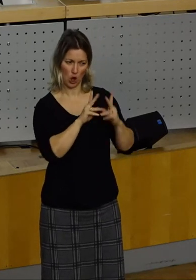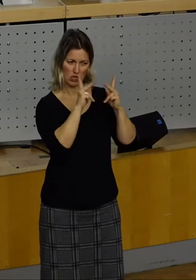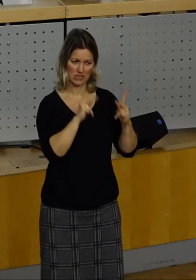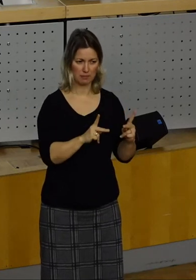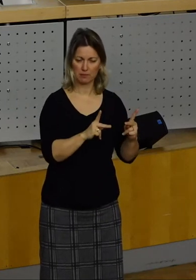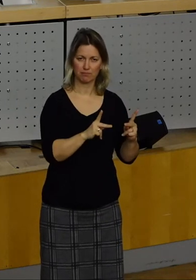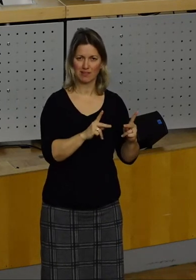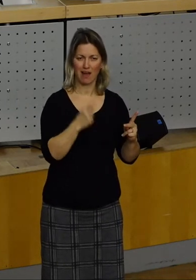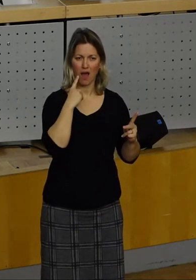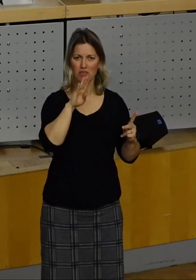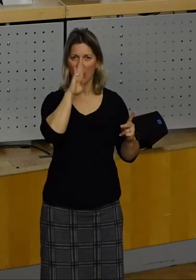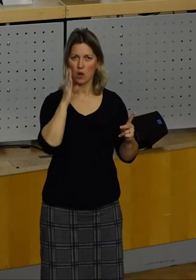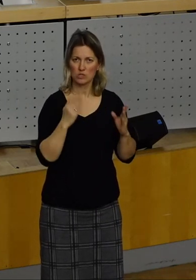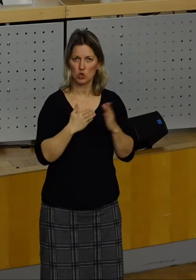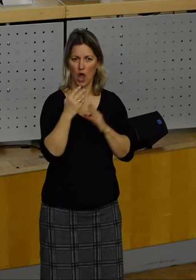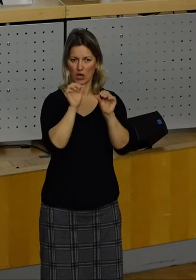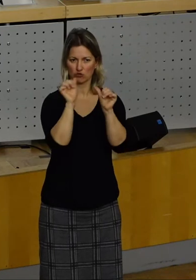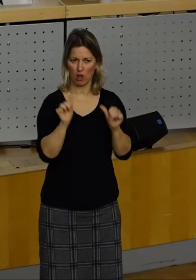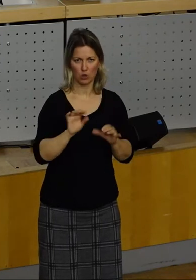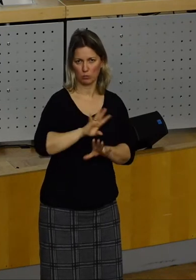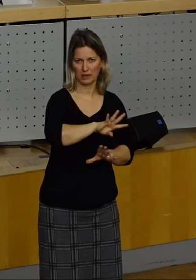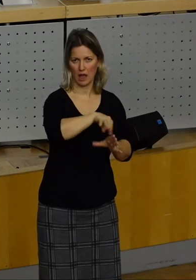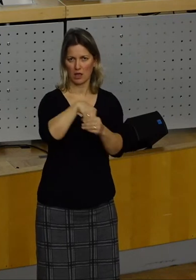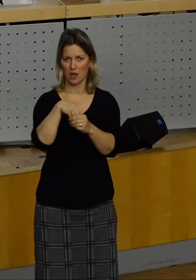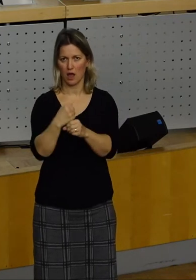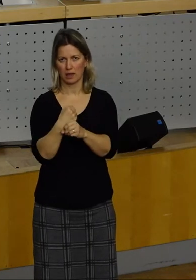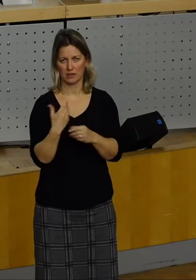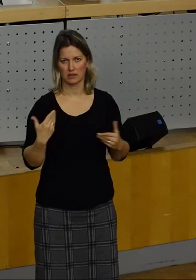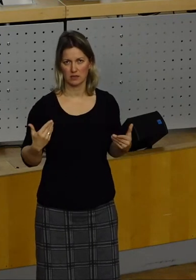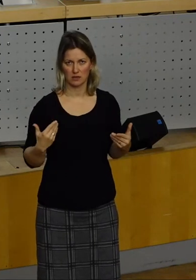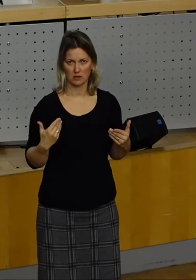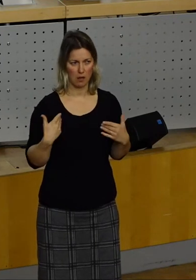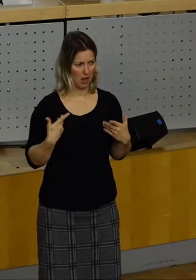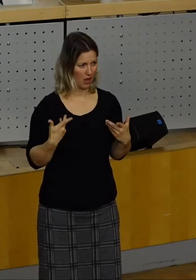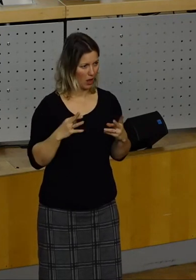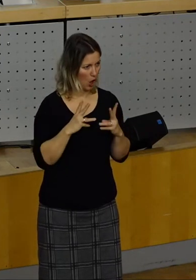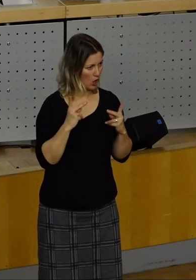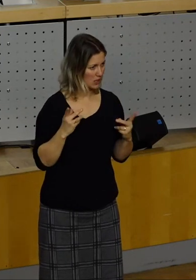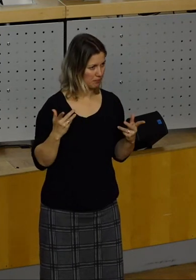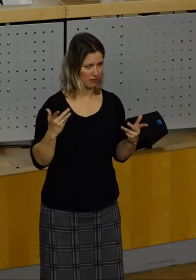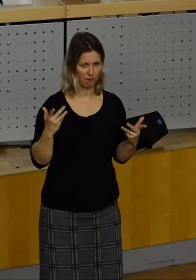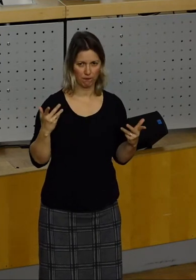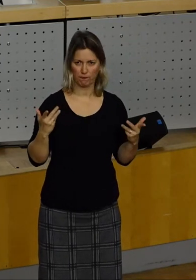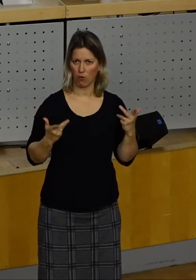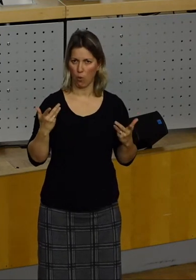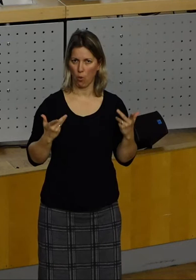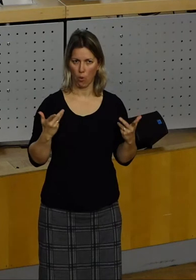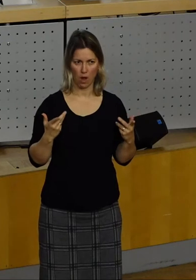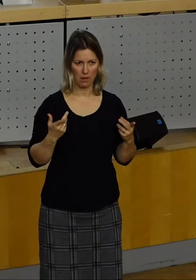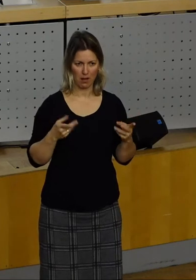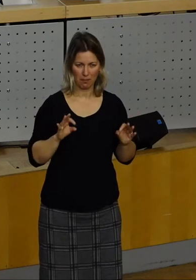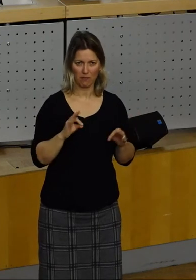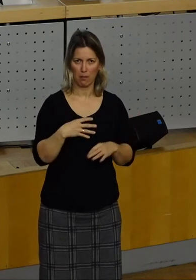Neugestaltung des Rathauses mit eingearbeitet. Wie gesagt, wo liegt es dann oder wo sind die Probleme,